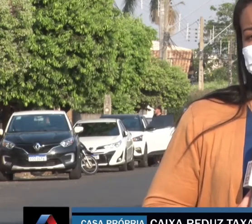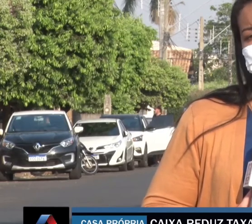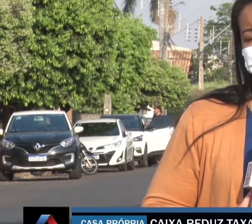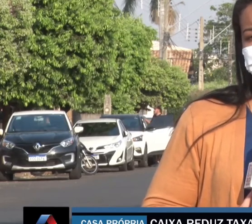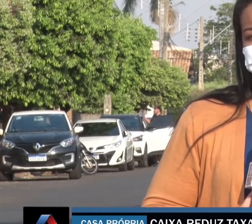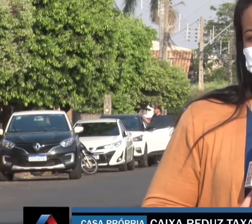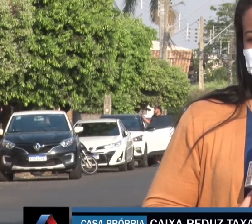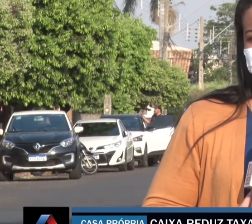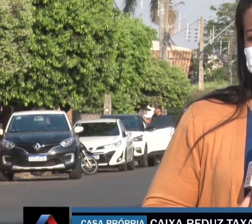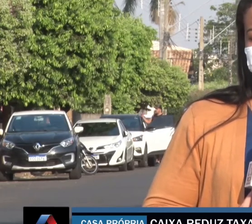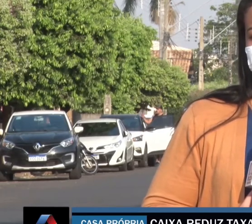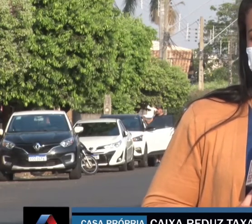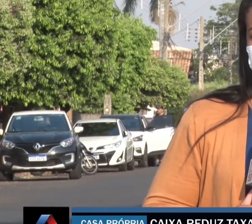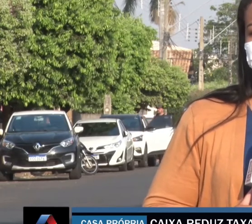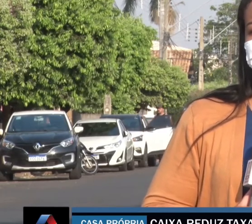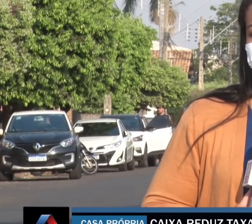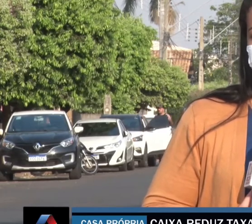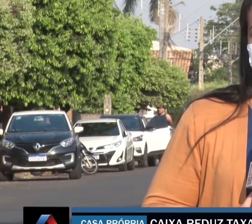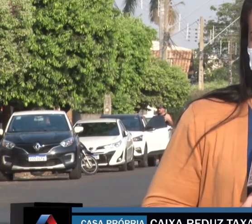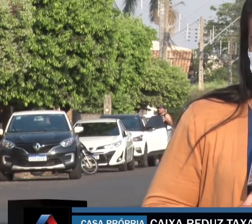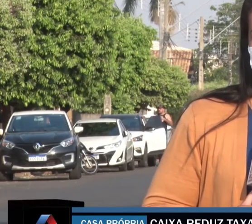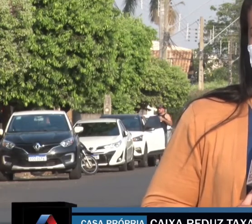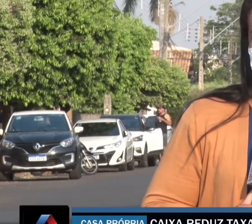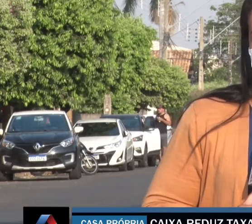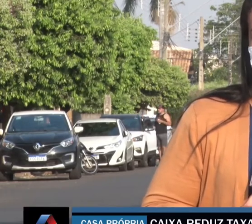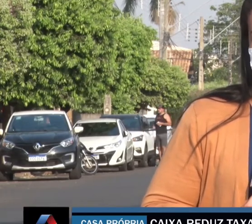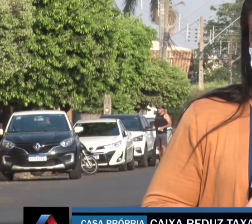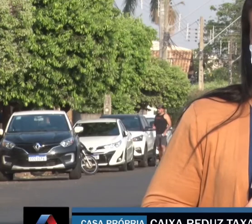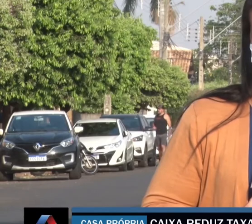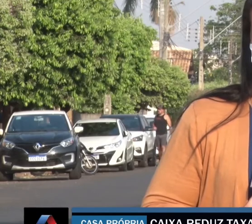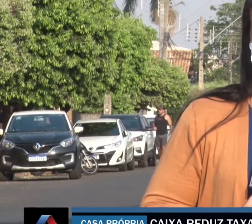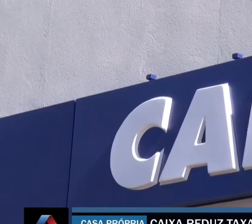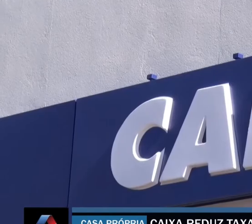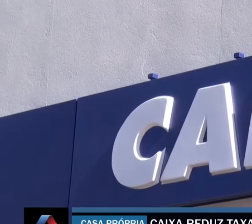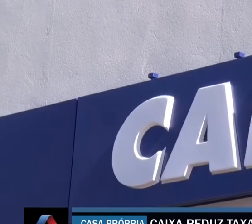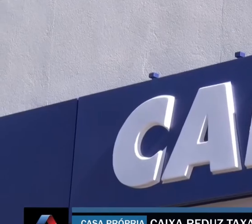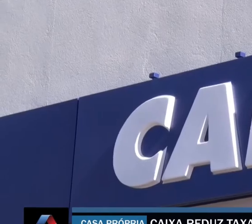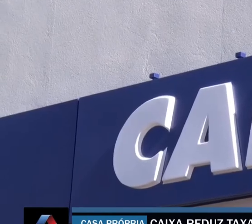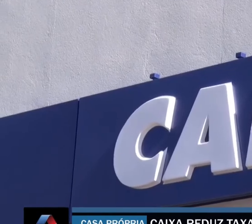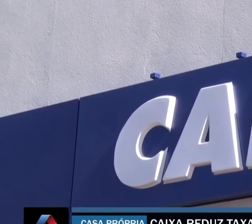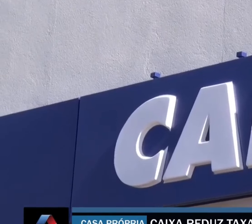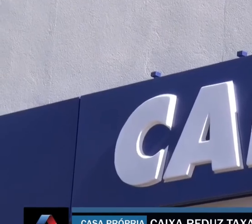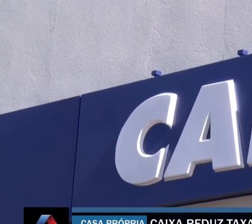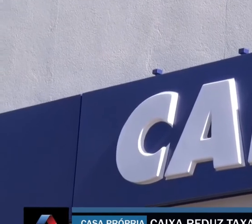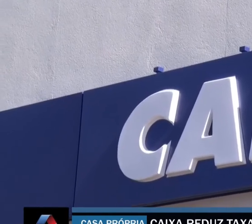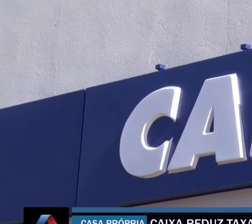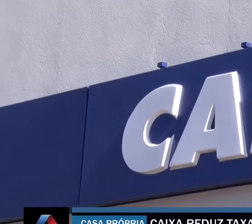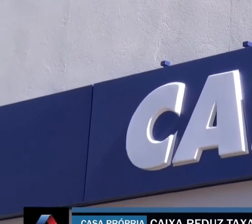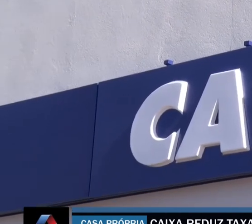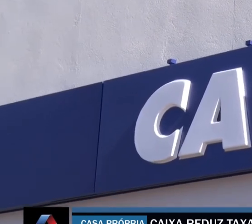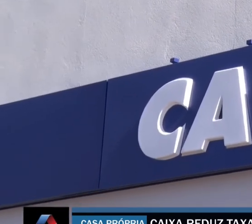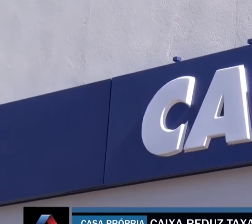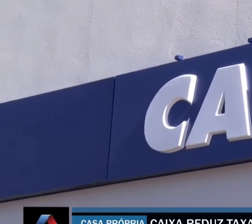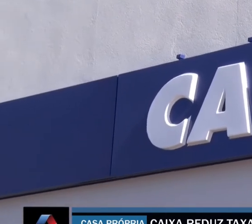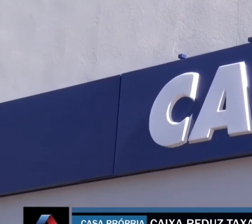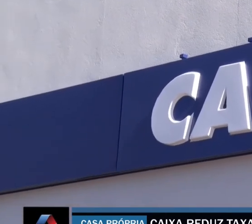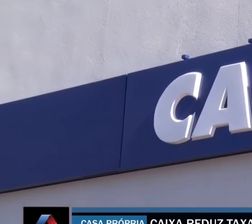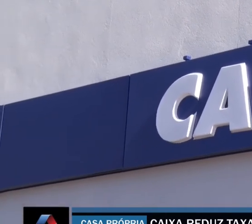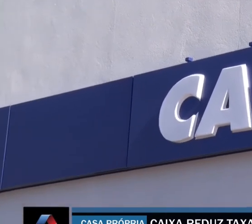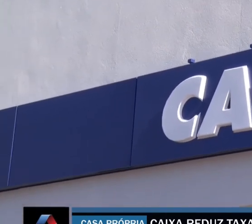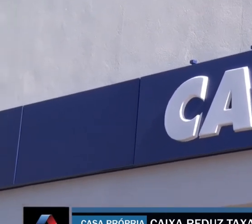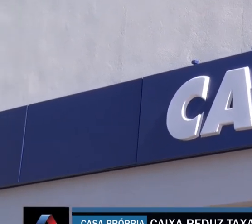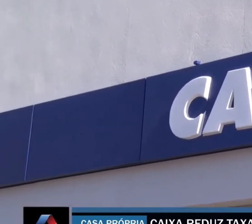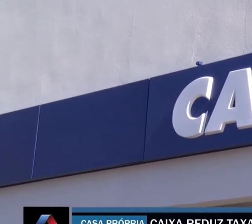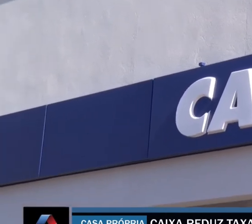com até seis meses de carência para o pagamento da primeira parcela. A redução vai na direção contrária diante do